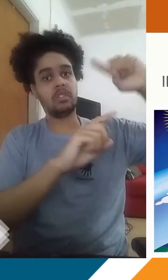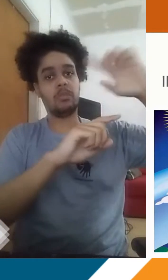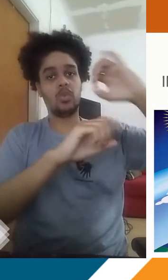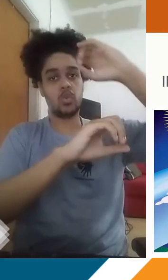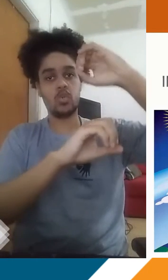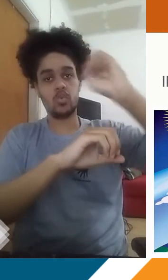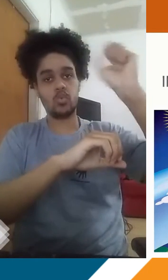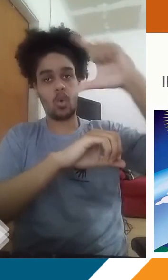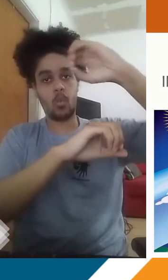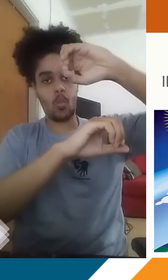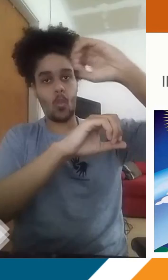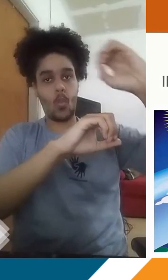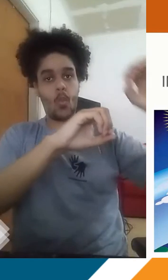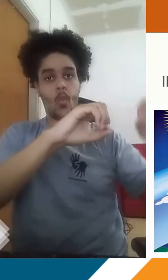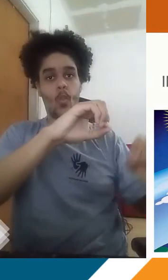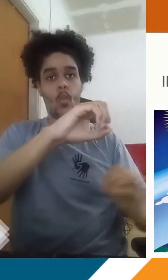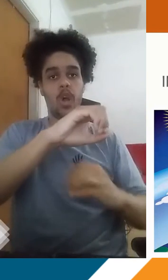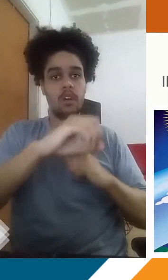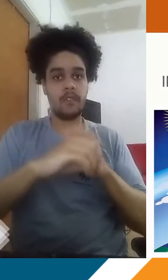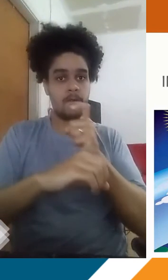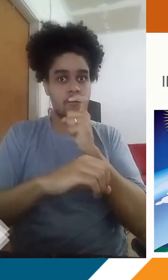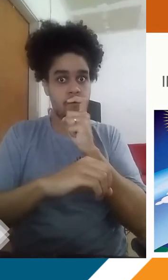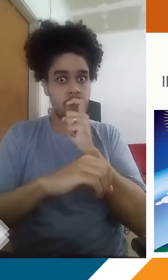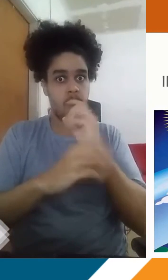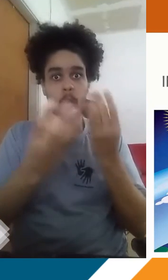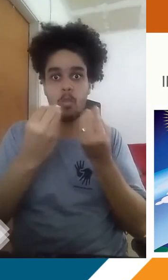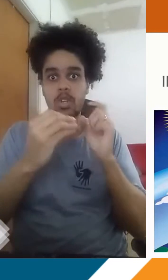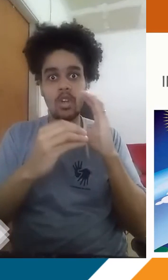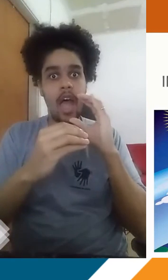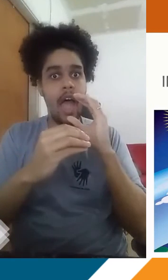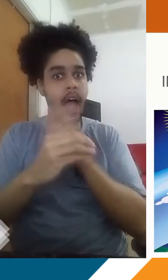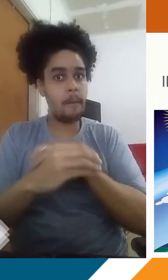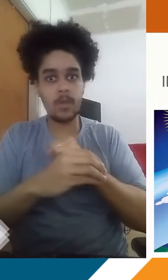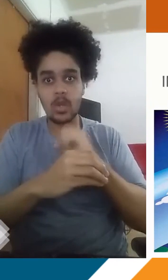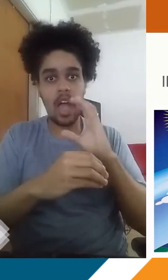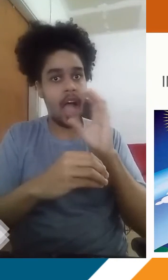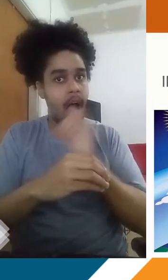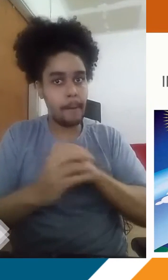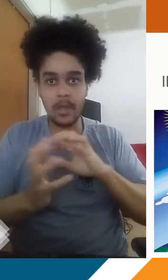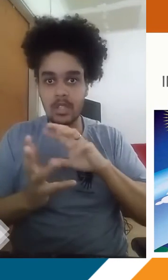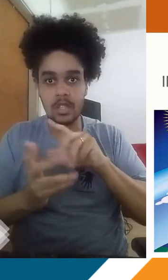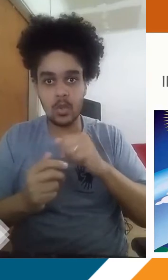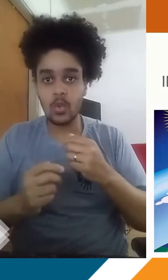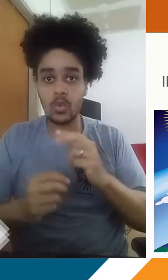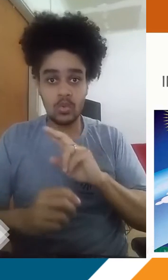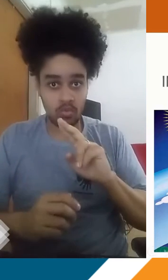embora, se pusesse, se não fossem esses gases, a gente teria um resfriamento muito rápido da Terra. Esse processo é o que a gente